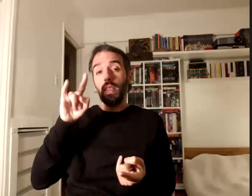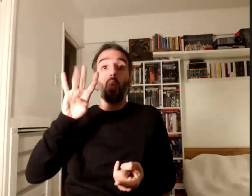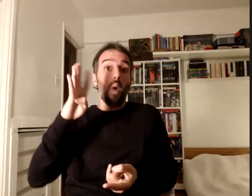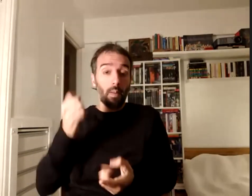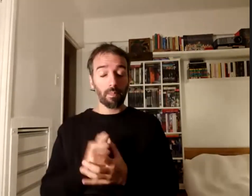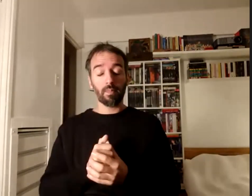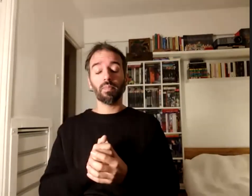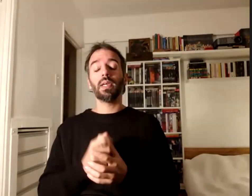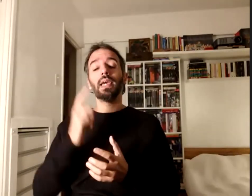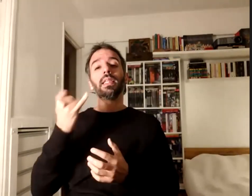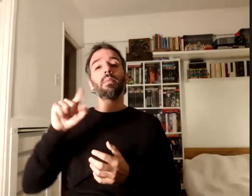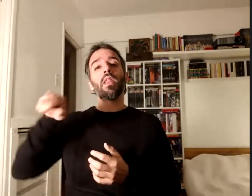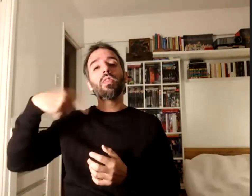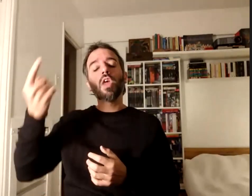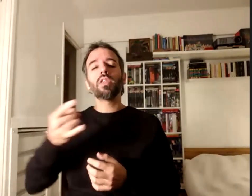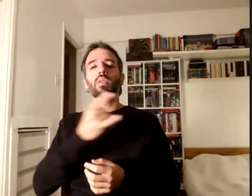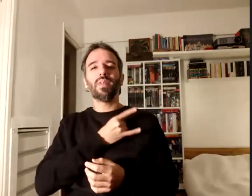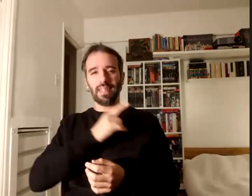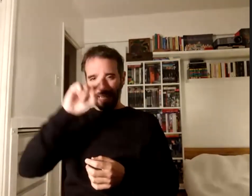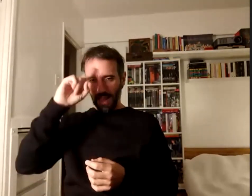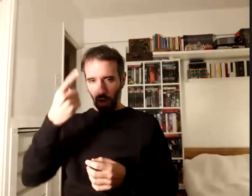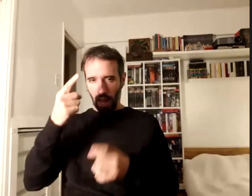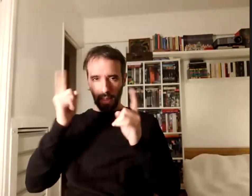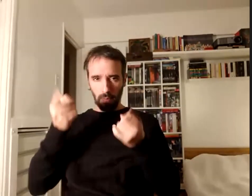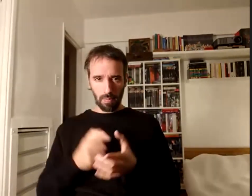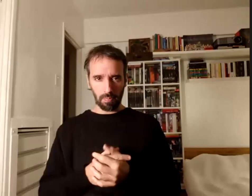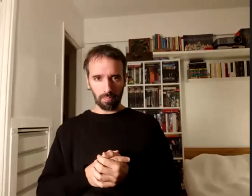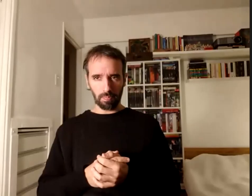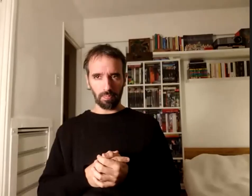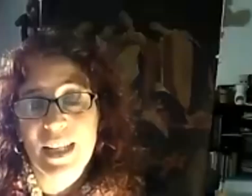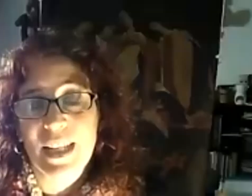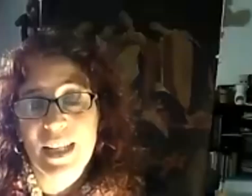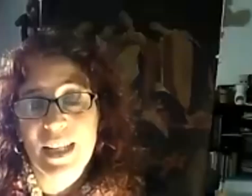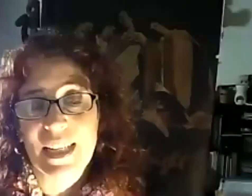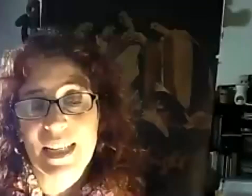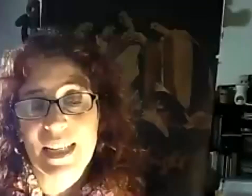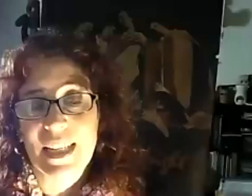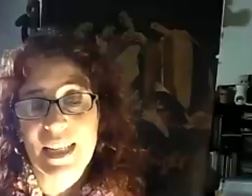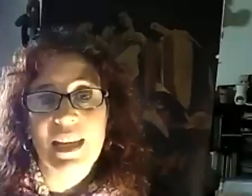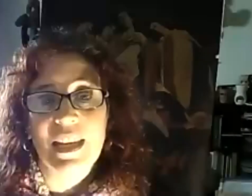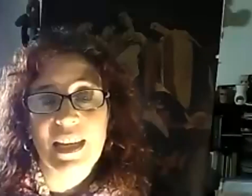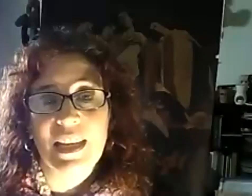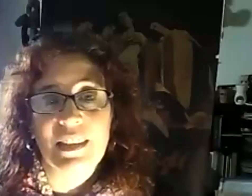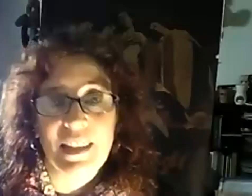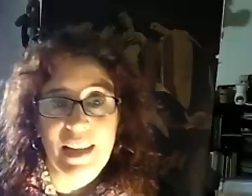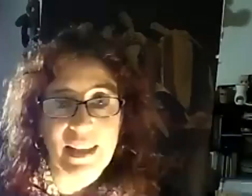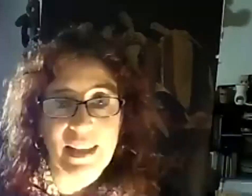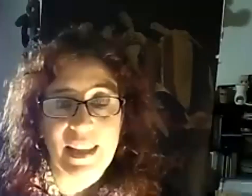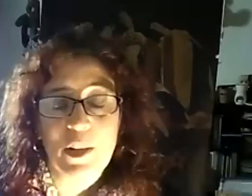universidades nacionales que ya venían trabajando desde la década del